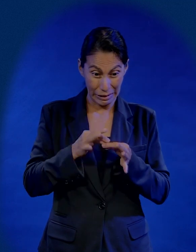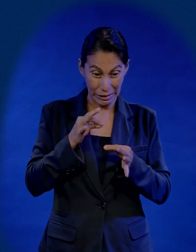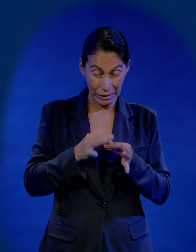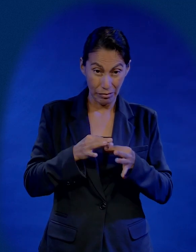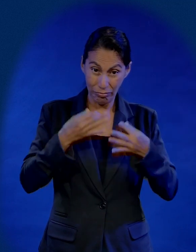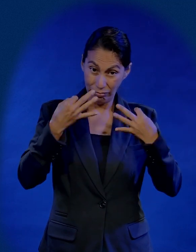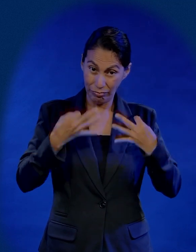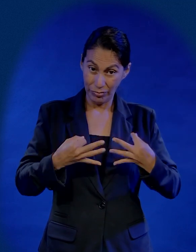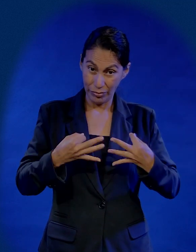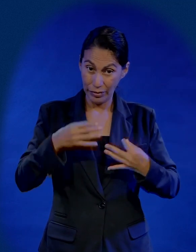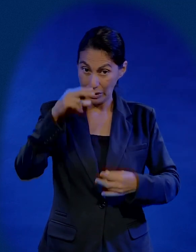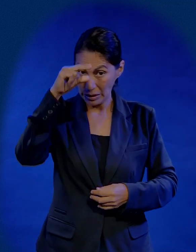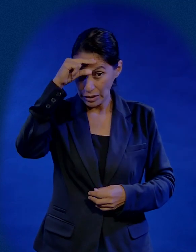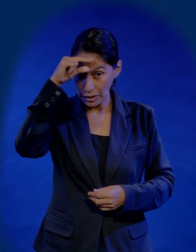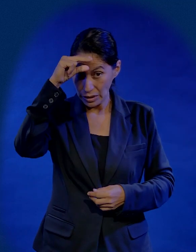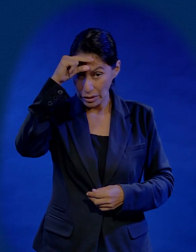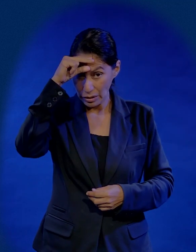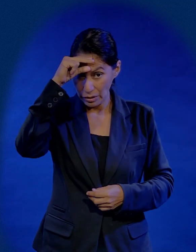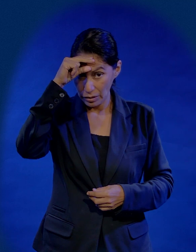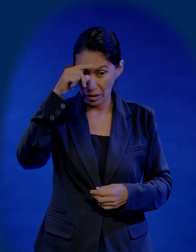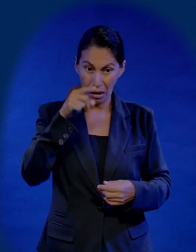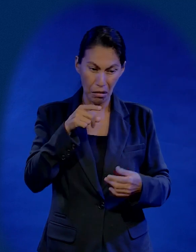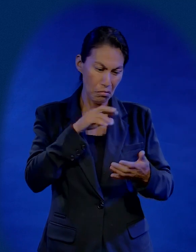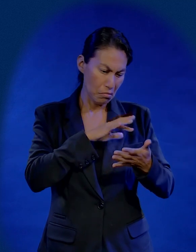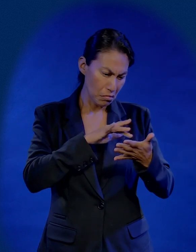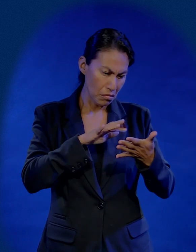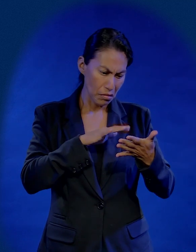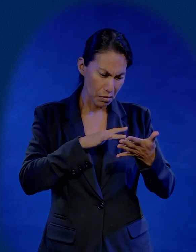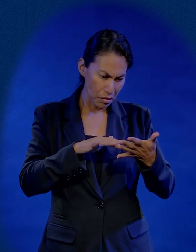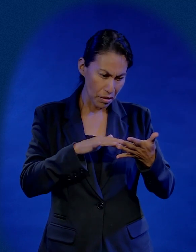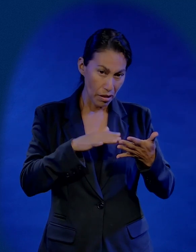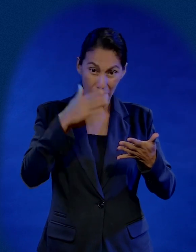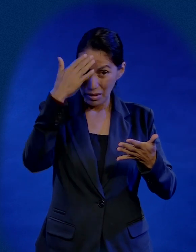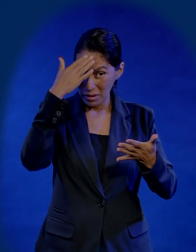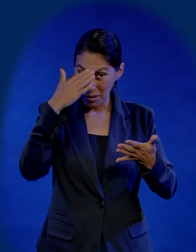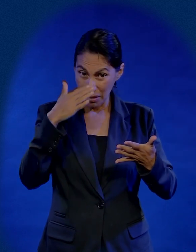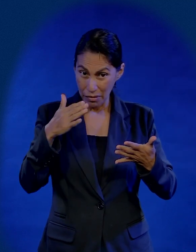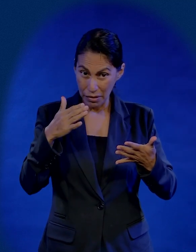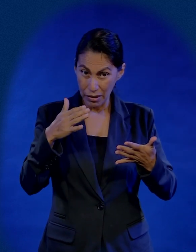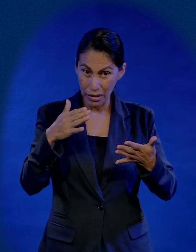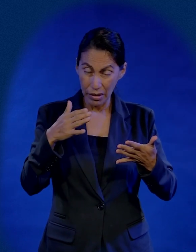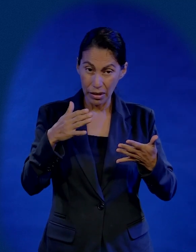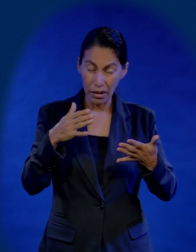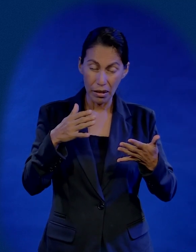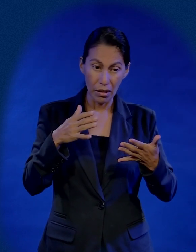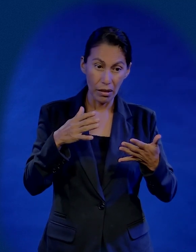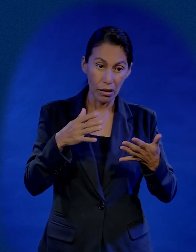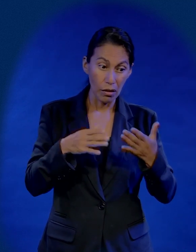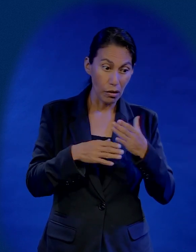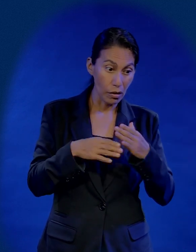letras, ideas. Judas sabía leer situaciones.